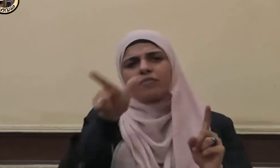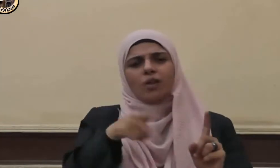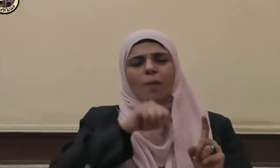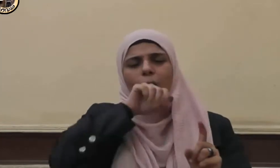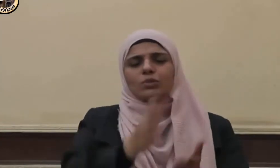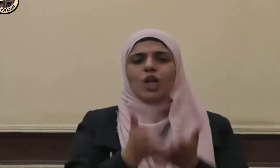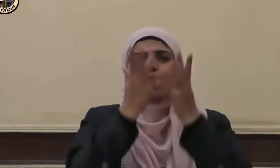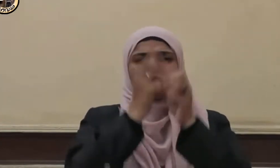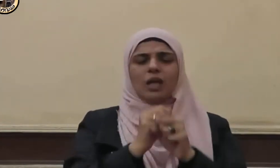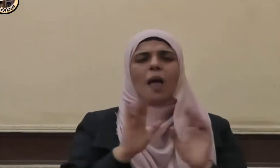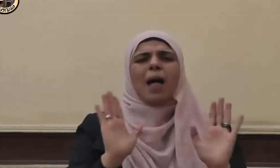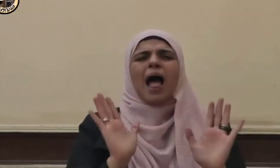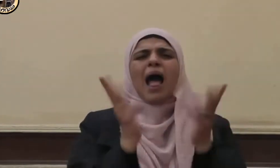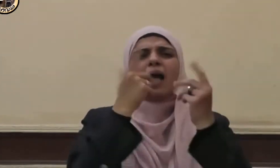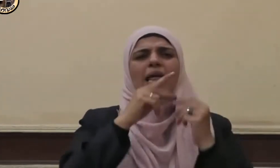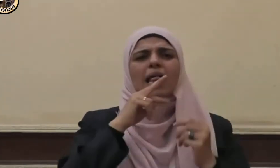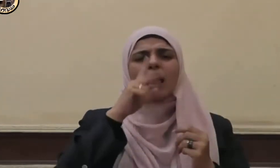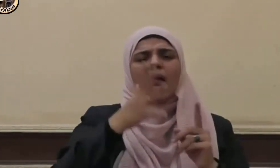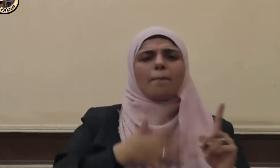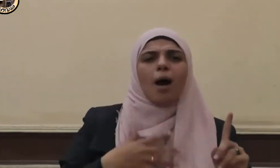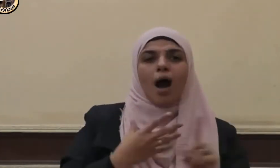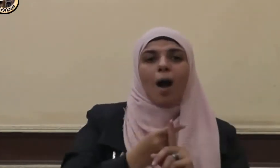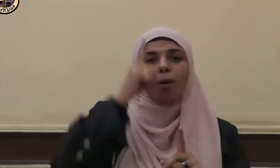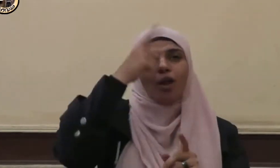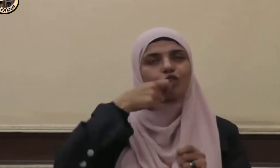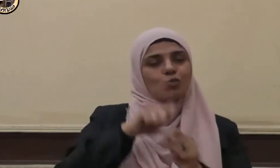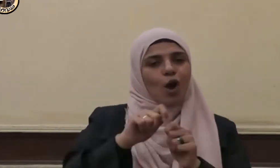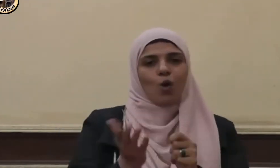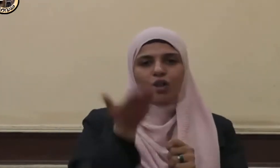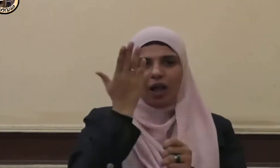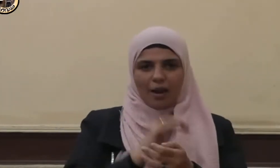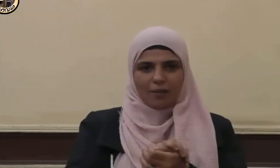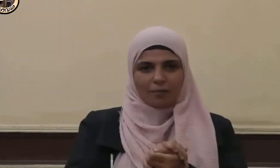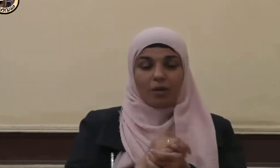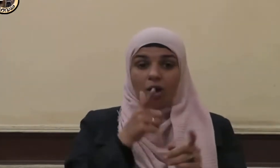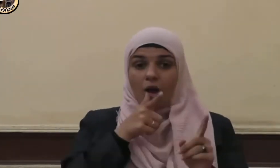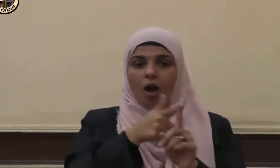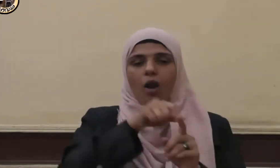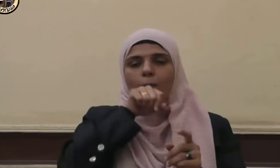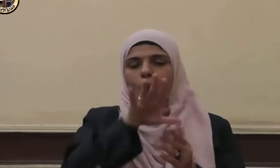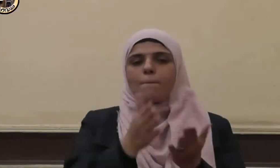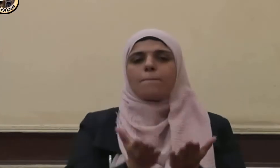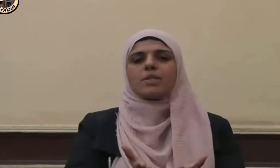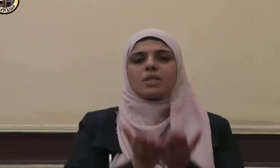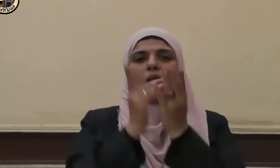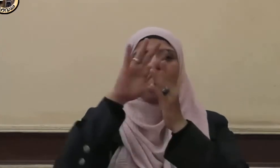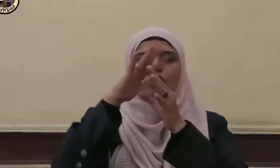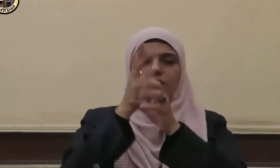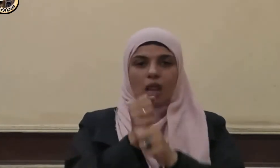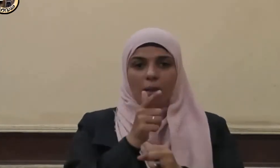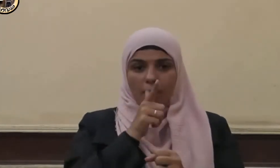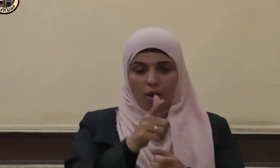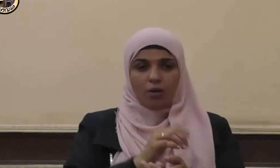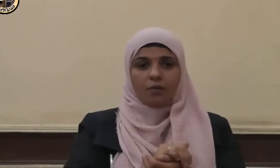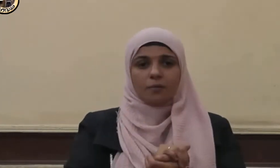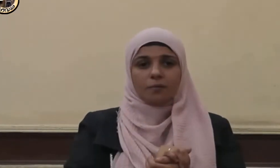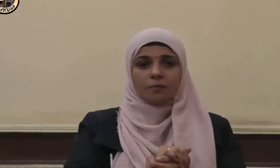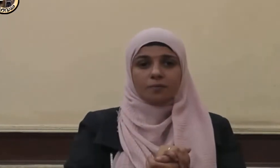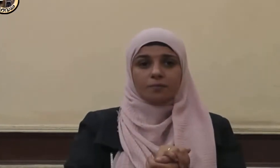في الكلاب أحب إلى الله عز وجل قال صلى الله عليه وسلم ما اصطفى